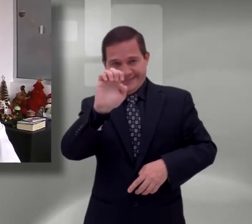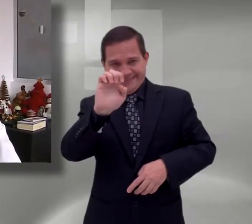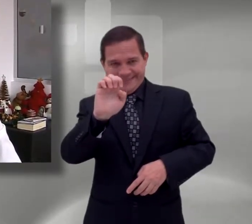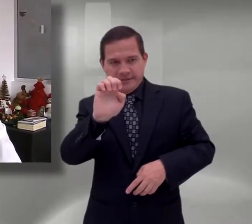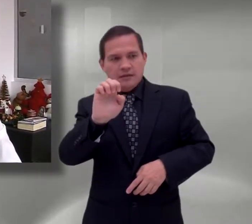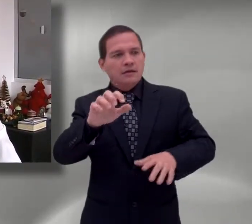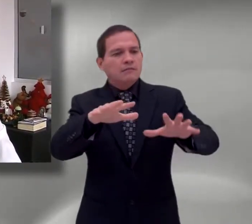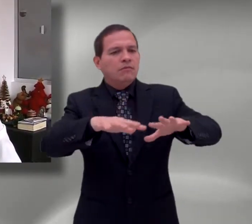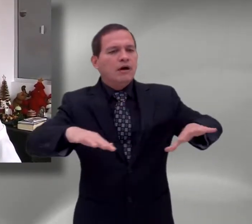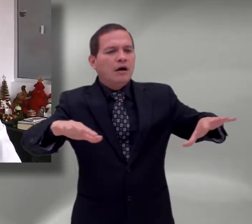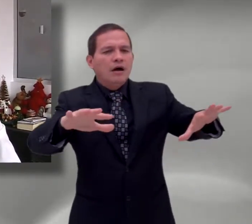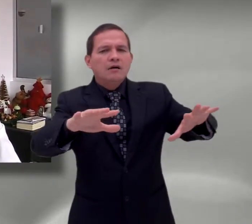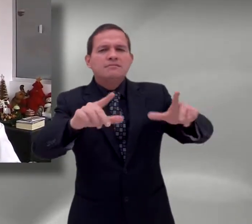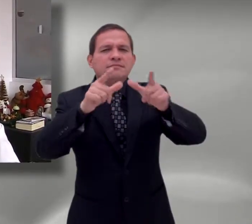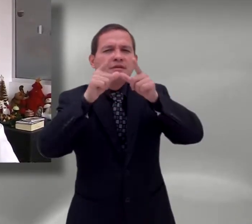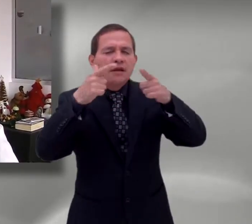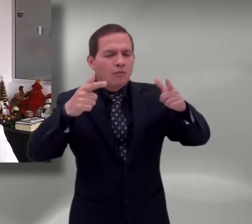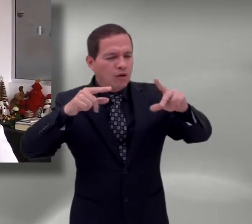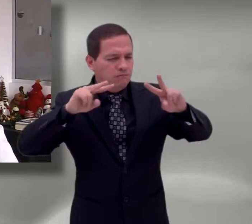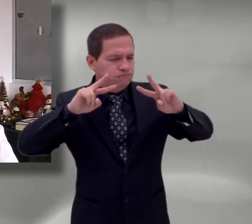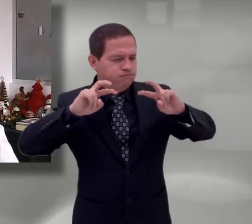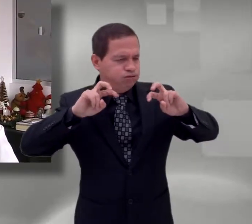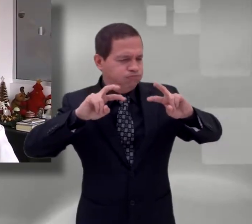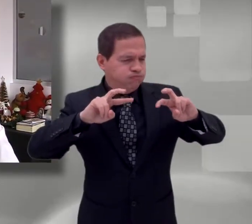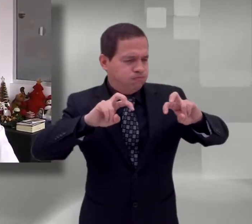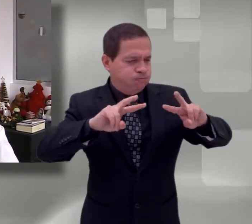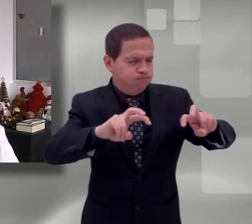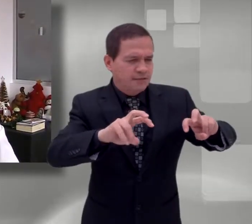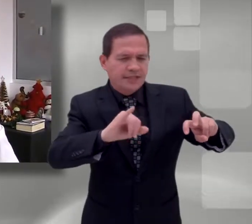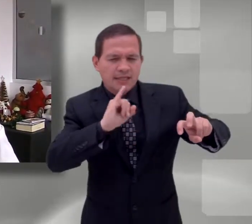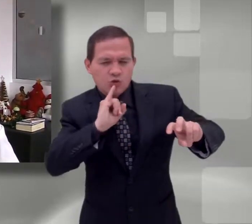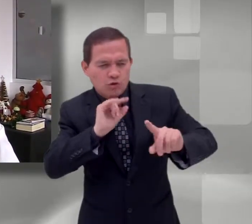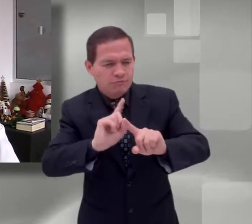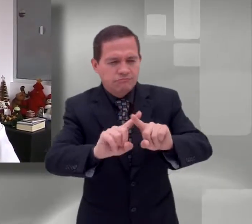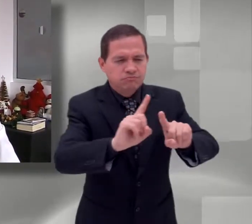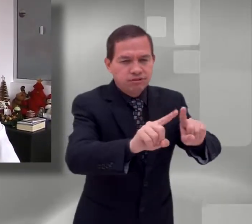uno de ellos, por ejemplo, tiene que ver con la planificación lingüística.